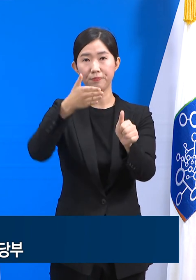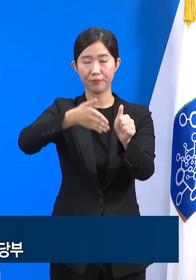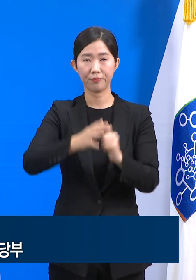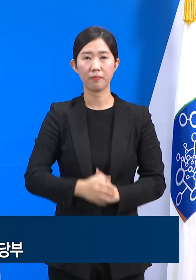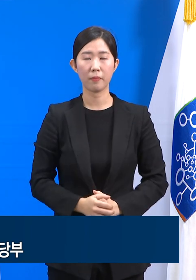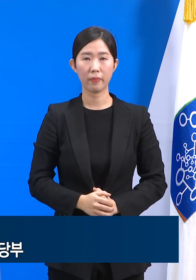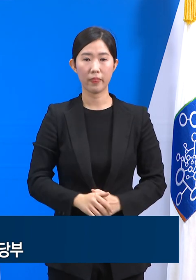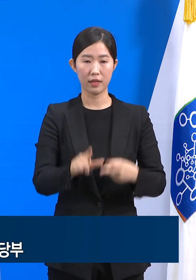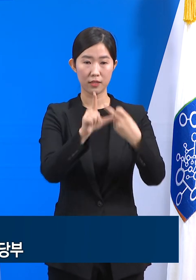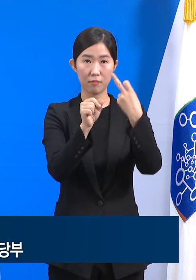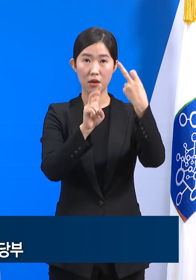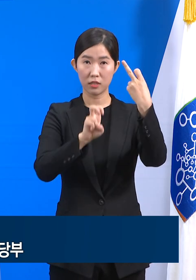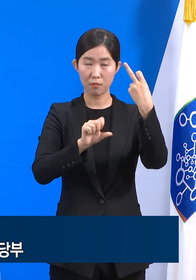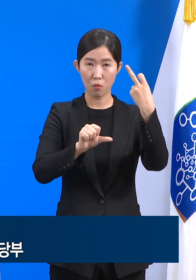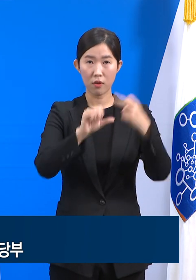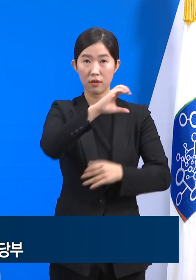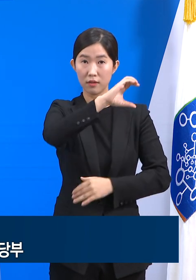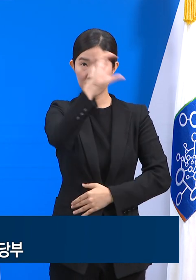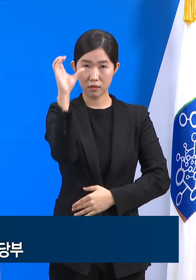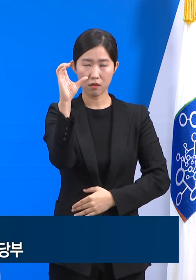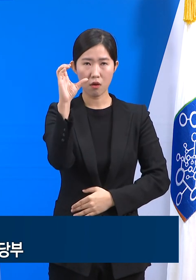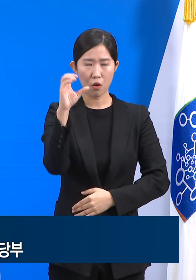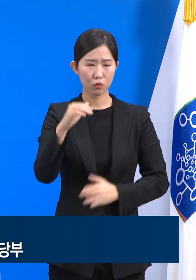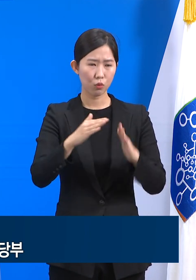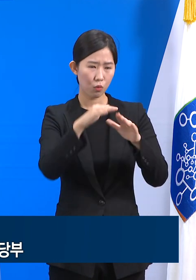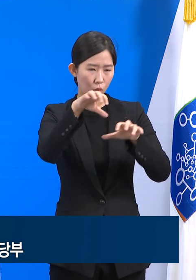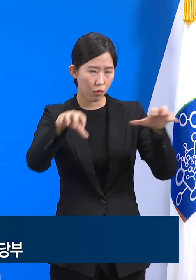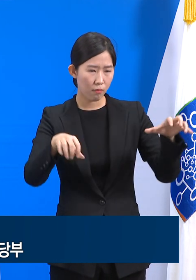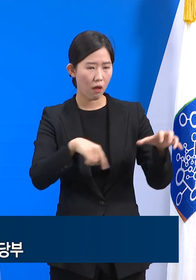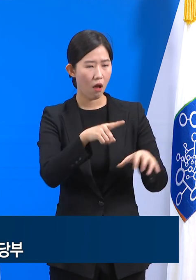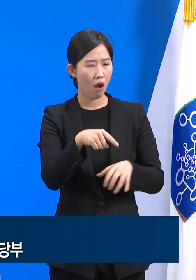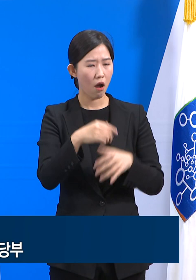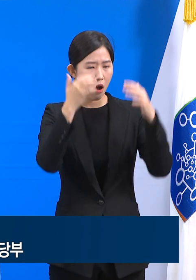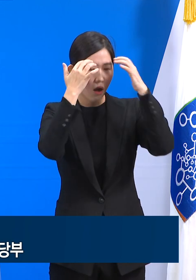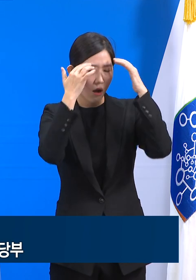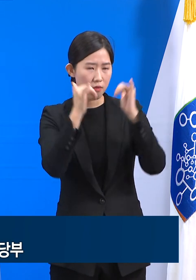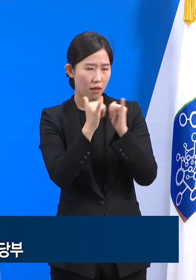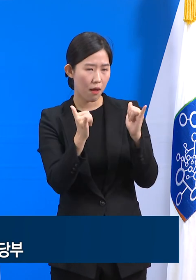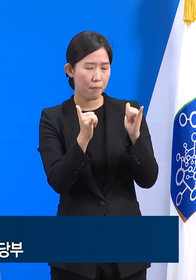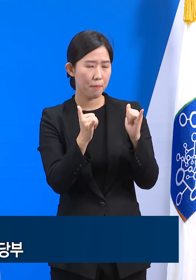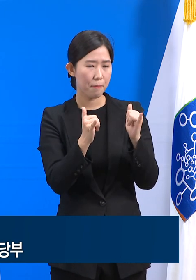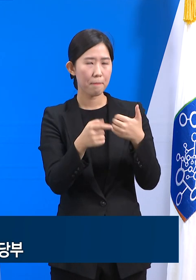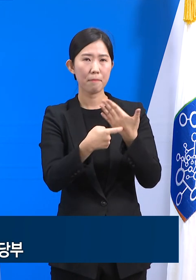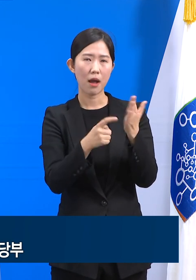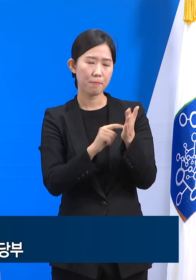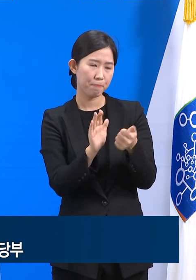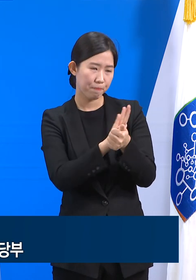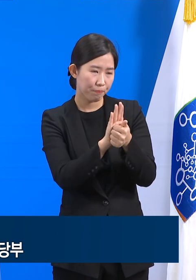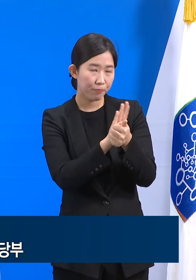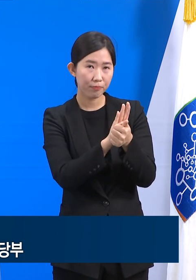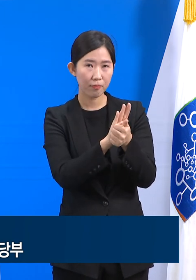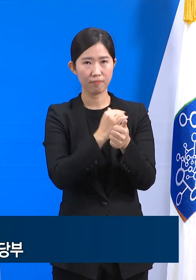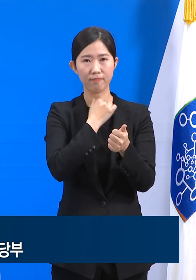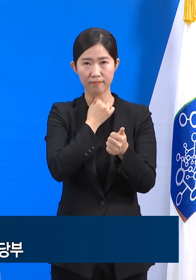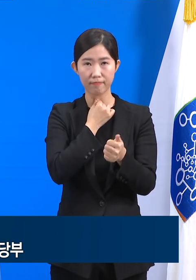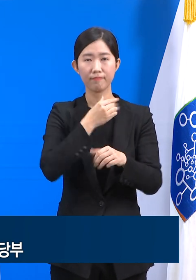공동체를 위해 고통당하는 이웃을 살피고 돌보는 마음으로 함께 응원해 주시기를 진심으로 부탁드립니다. 감사합니다.